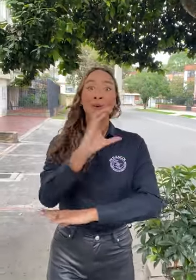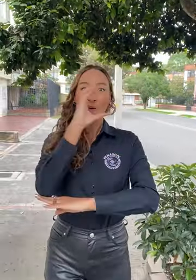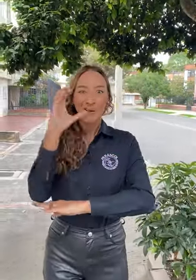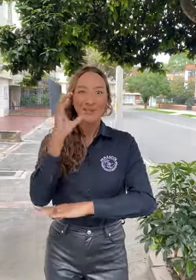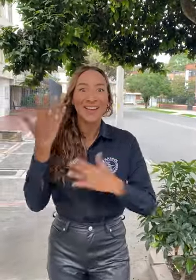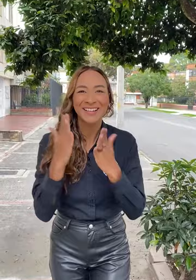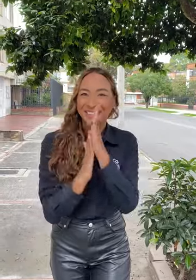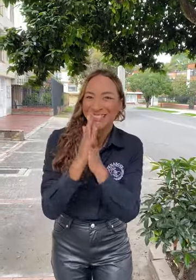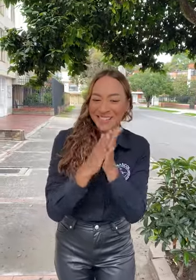vida de los colombianos.